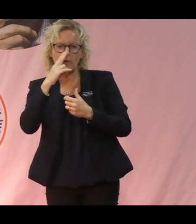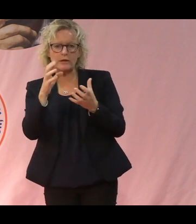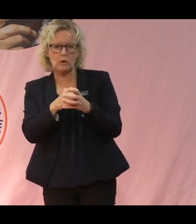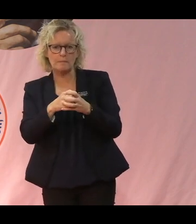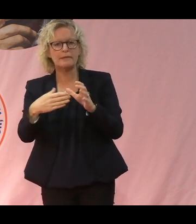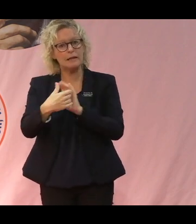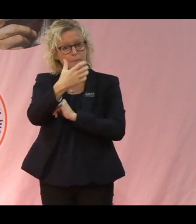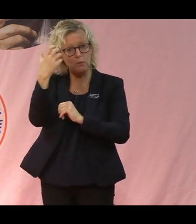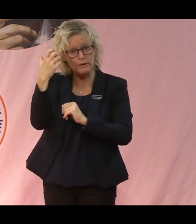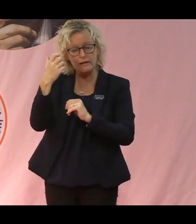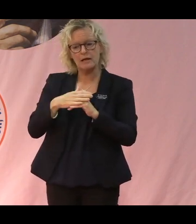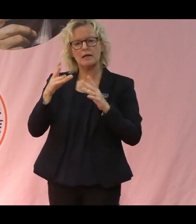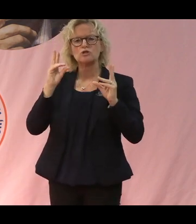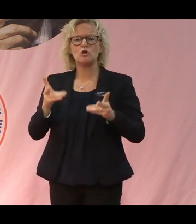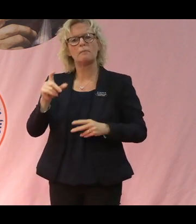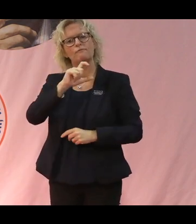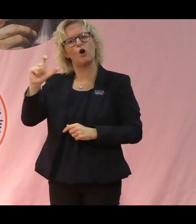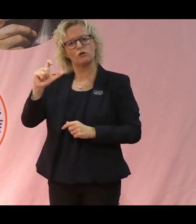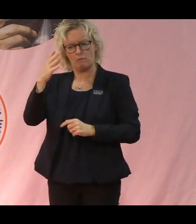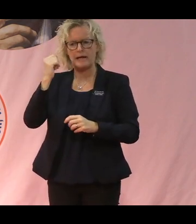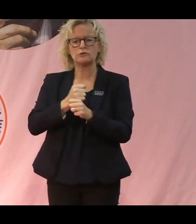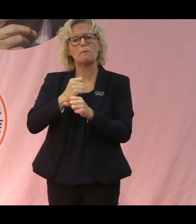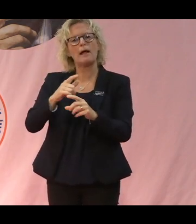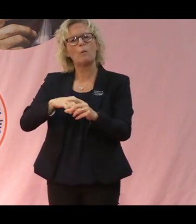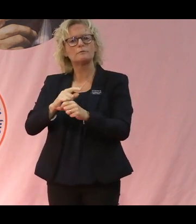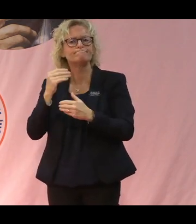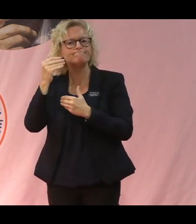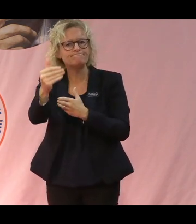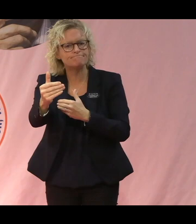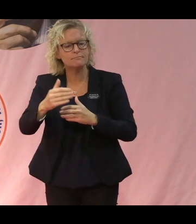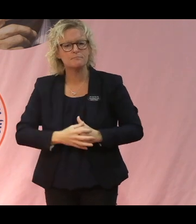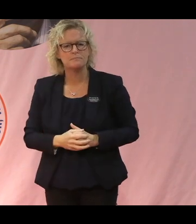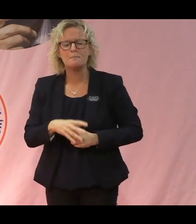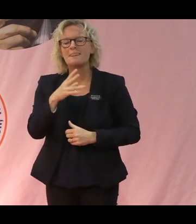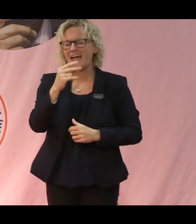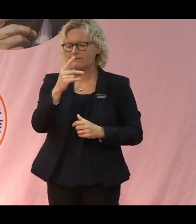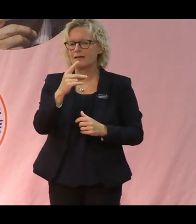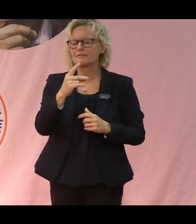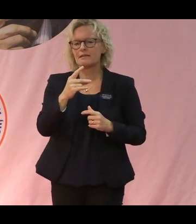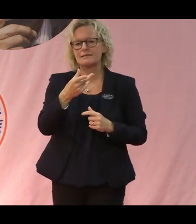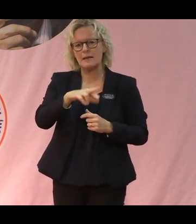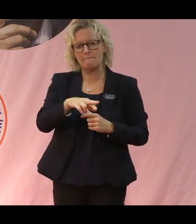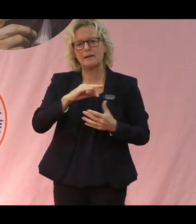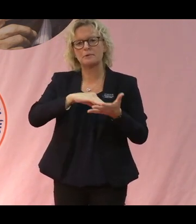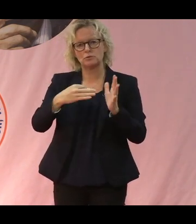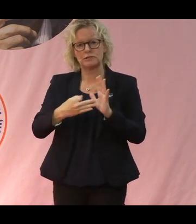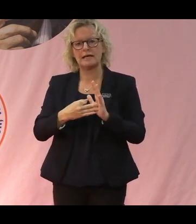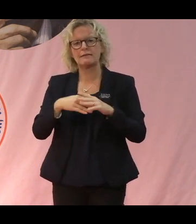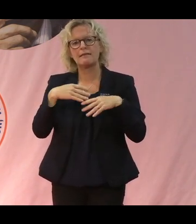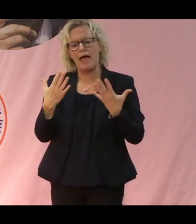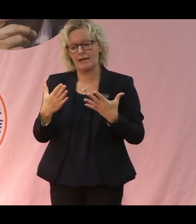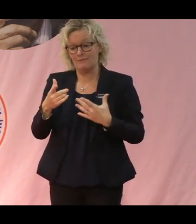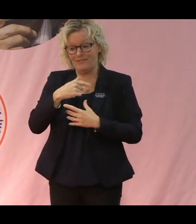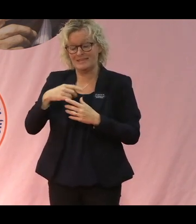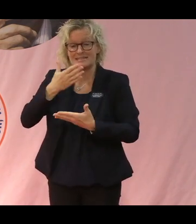bönderna, så att man kan skapa ett företagande och jobba långsiktigt. Ett annat spännande exempel på projekt som vi jobbar med är tillsammans